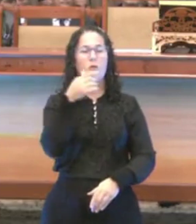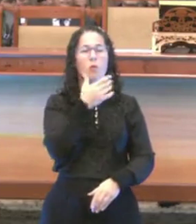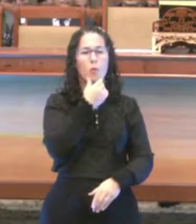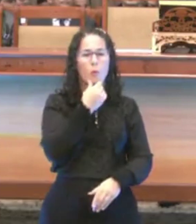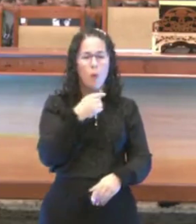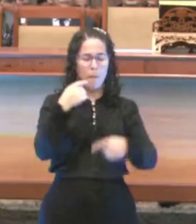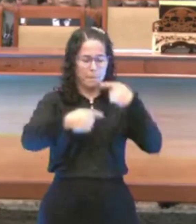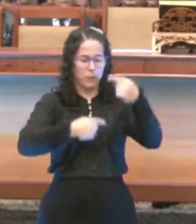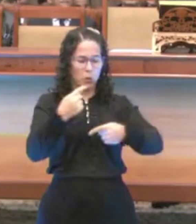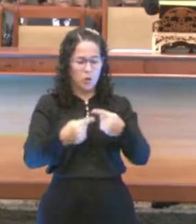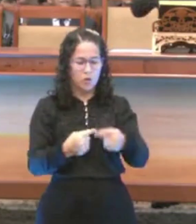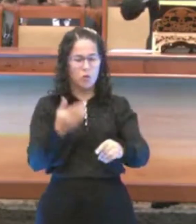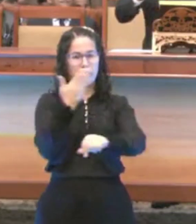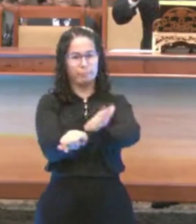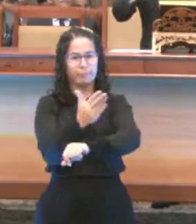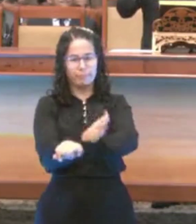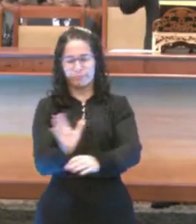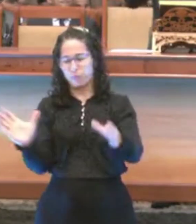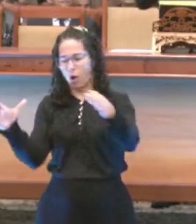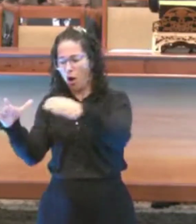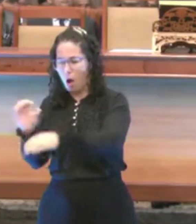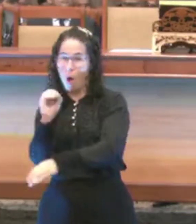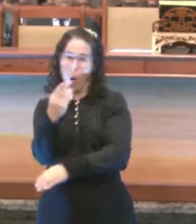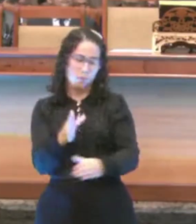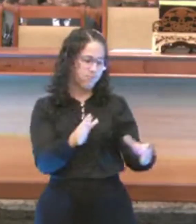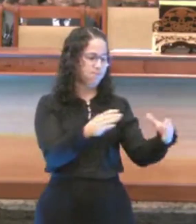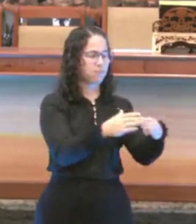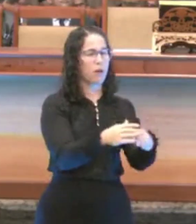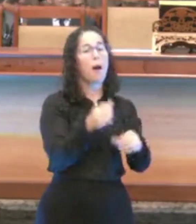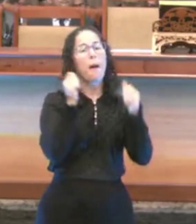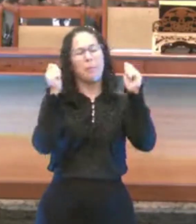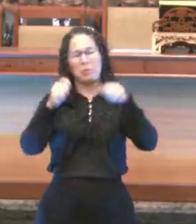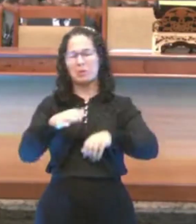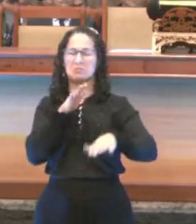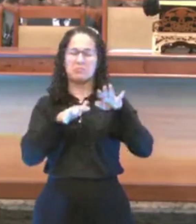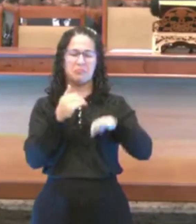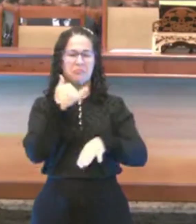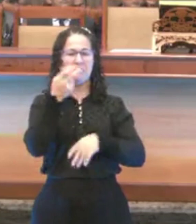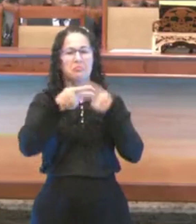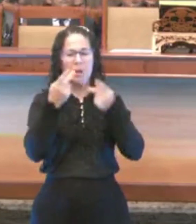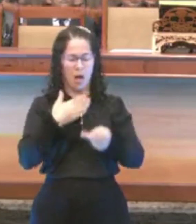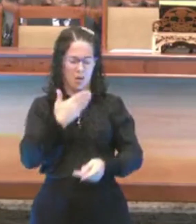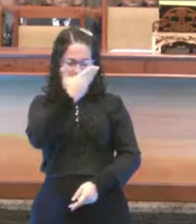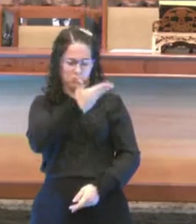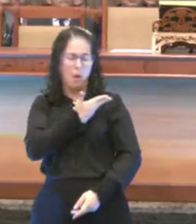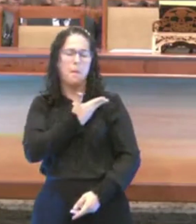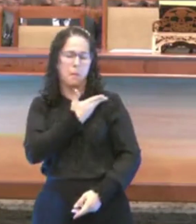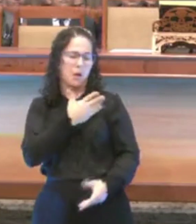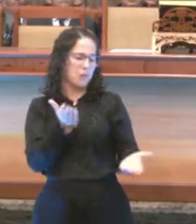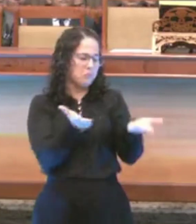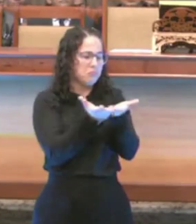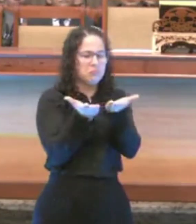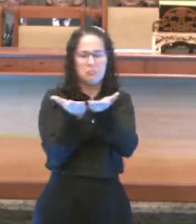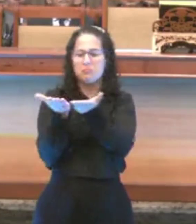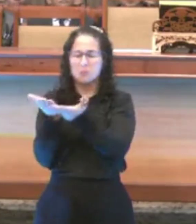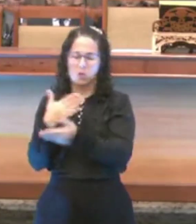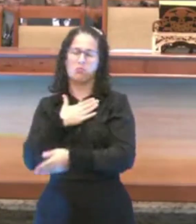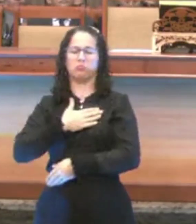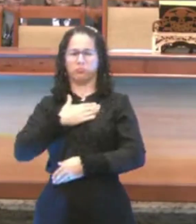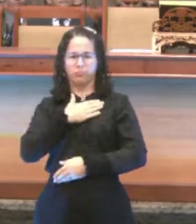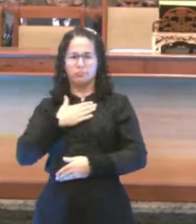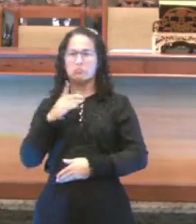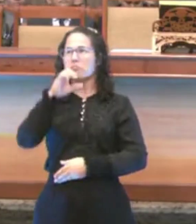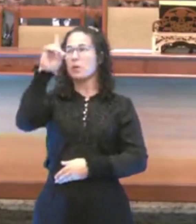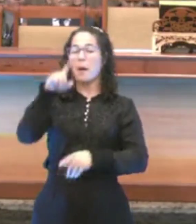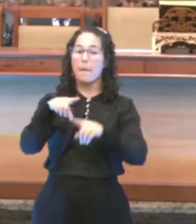B. Ele pode até lá dizer que é amigo, dizer que gosta de crente, que gosta de cristianismo. Mas veja a linha de pensamento